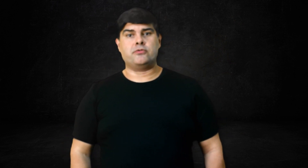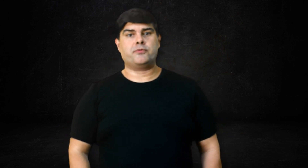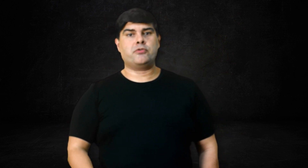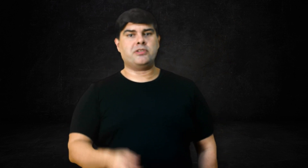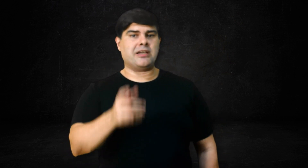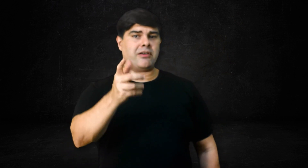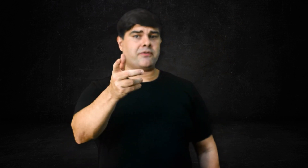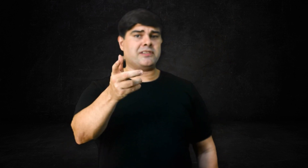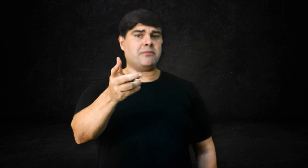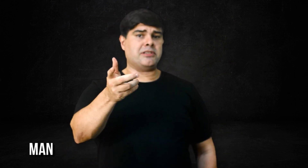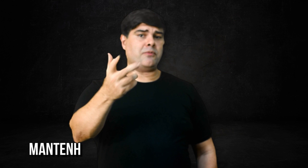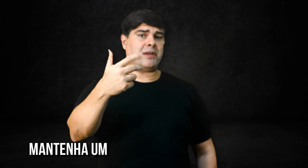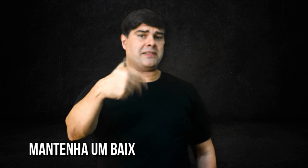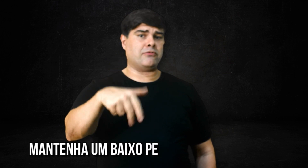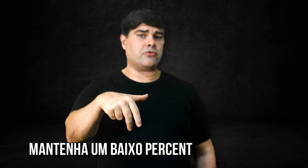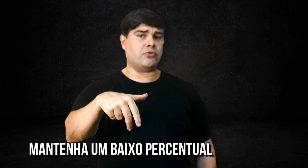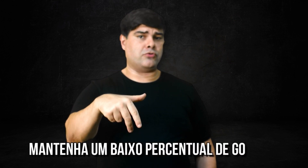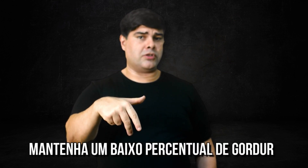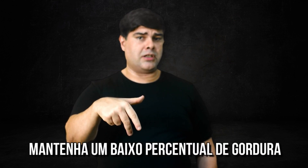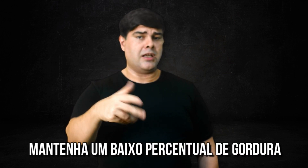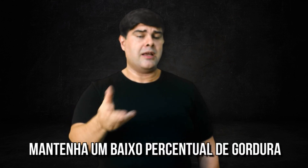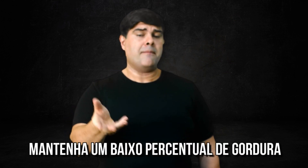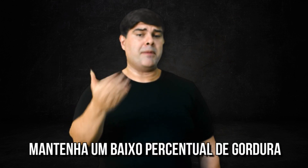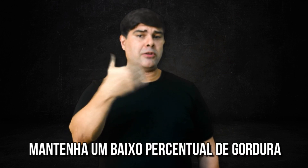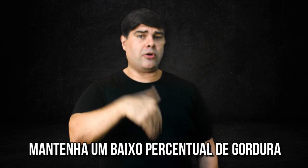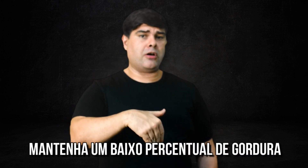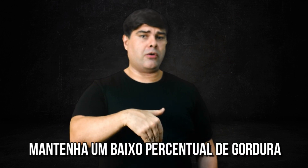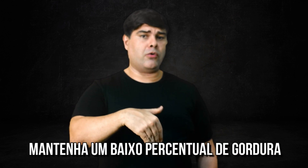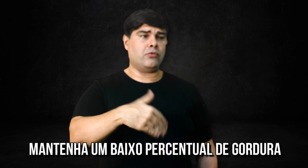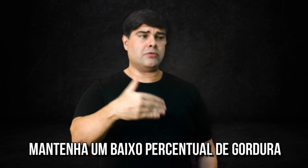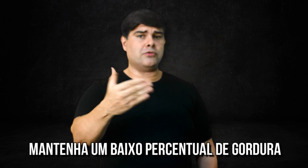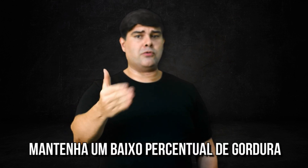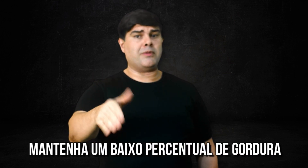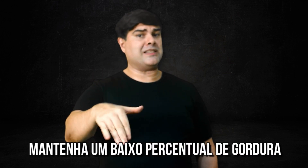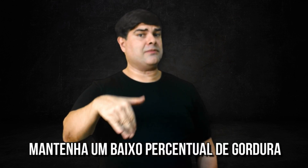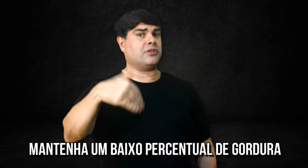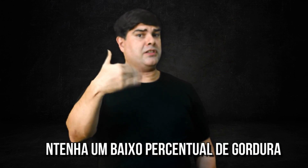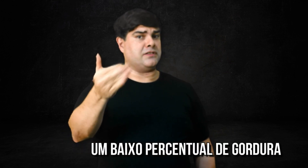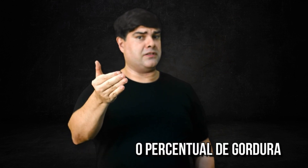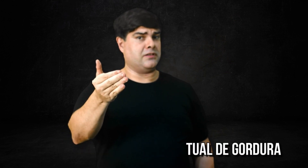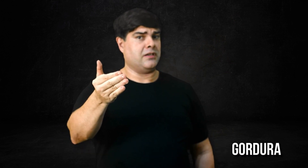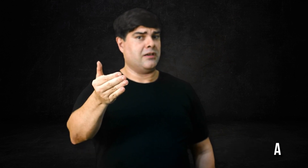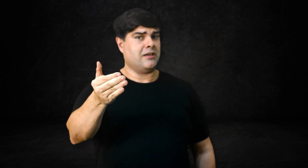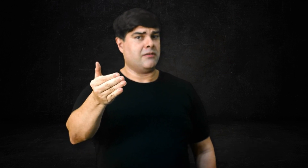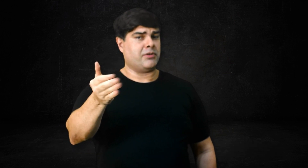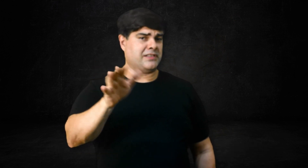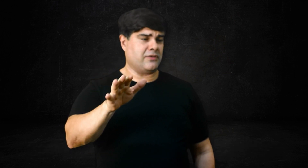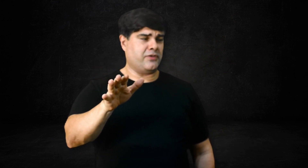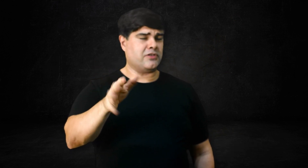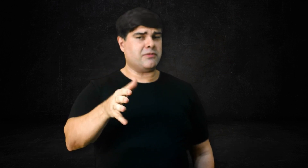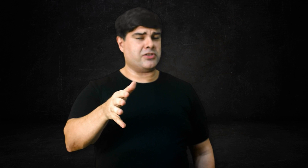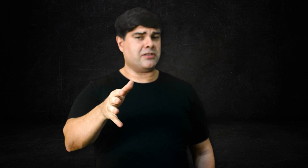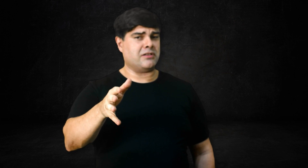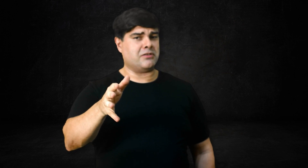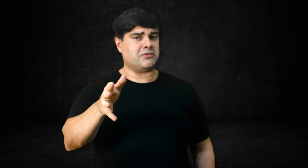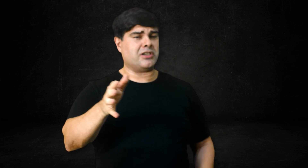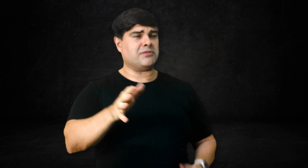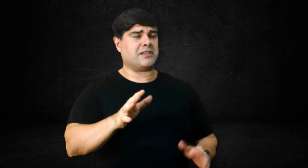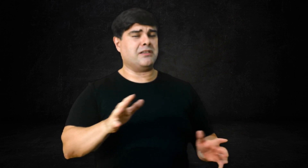que o ideal é que você mantenha um percentual de gordura menor ou no máximo 15. Pode ser difícil, mas, digamos aqui,